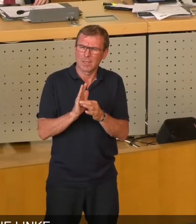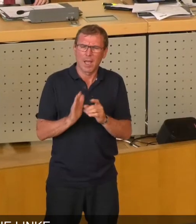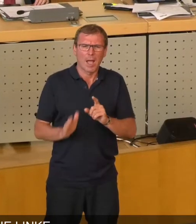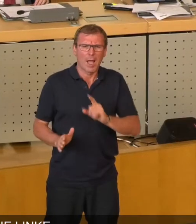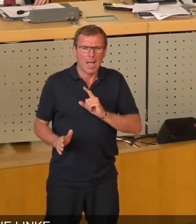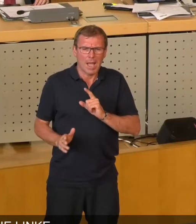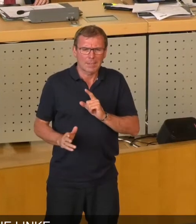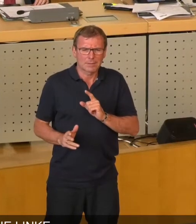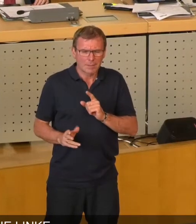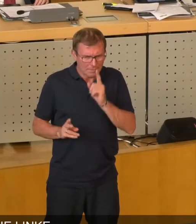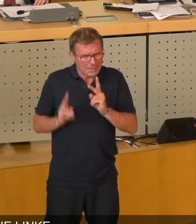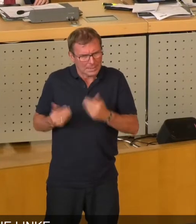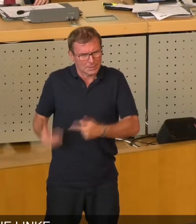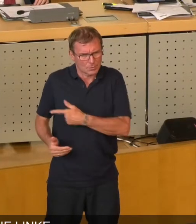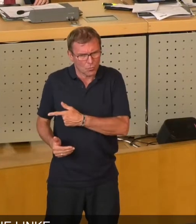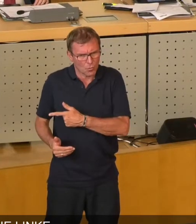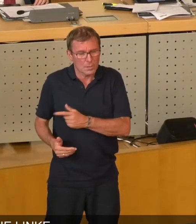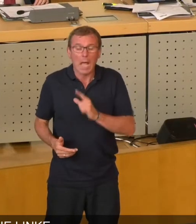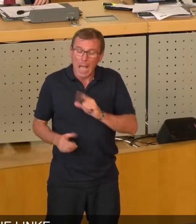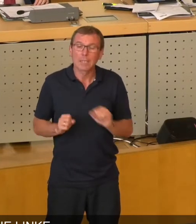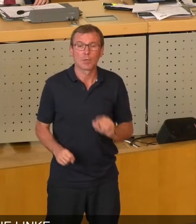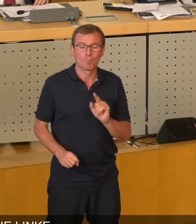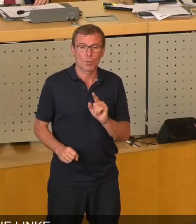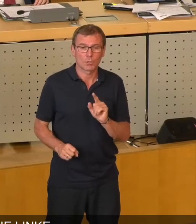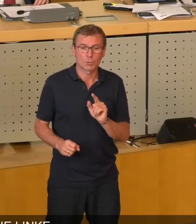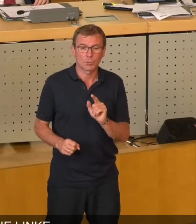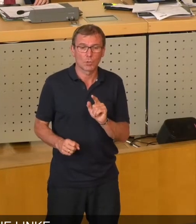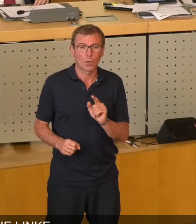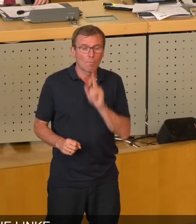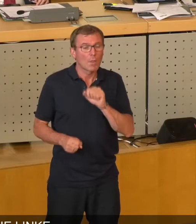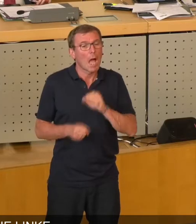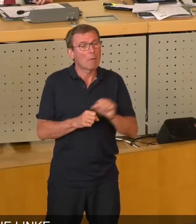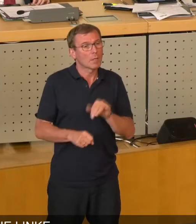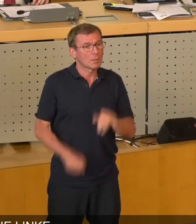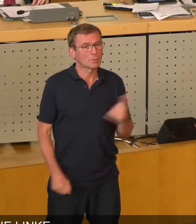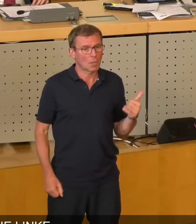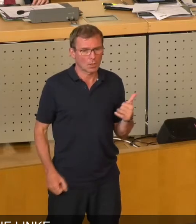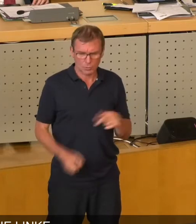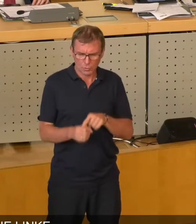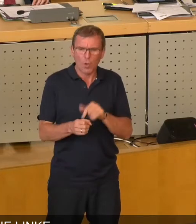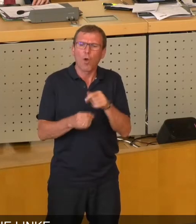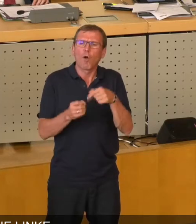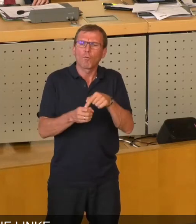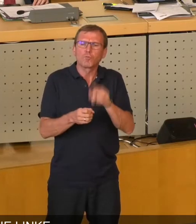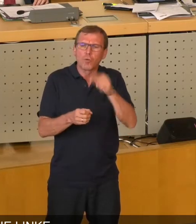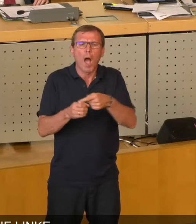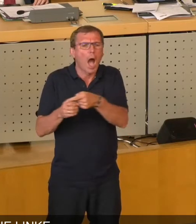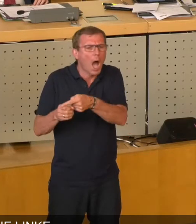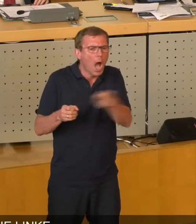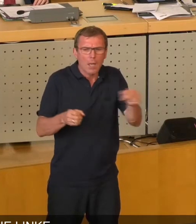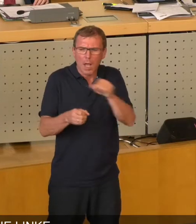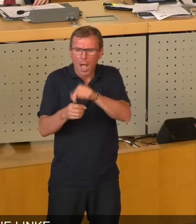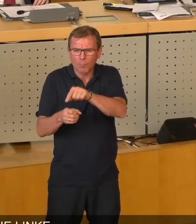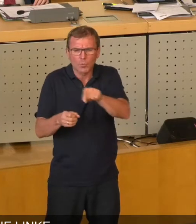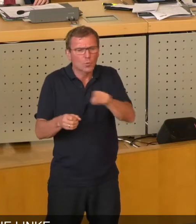legitim halten würde, dann wäre es doch möglich, dass solange es überhaupt irgendeinen Amtsleiter gibt, man den kommissarisch über alle Ämter schreibt, wo gerade mal